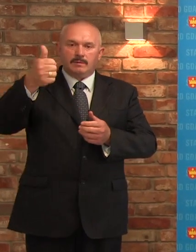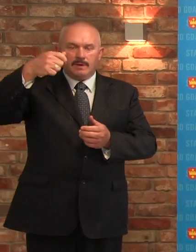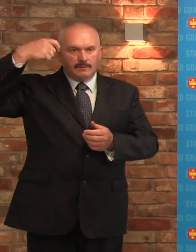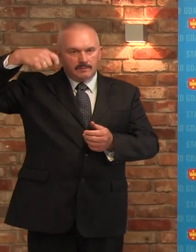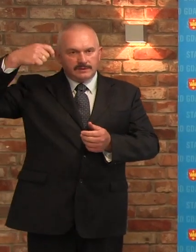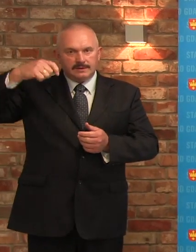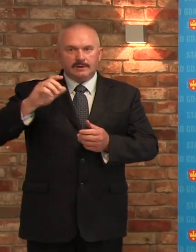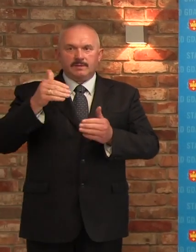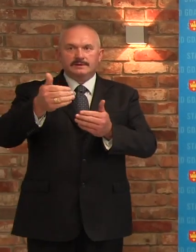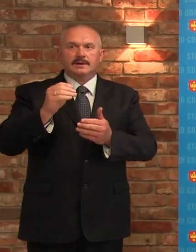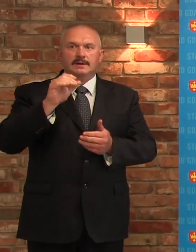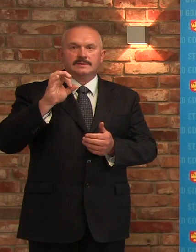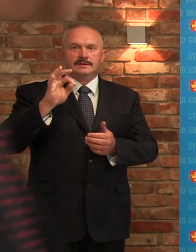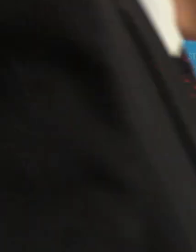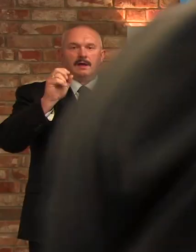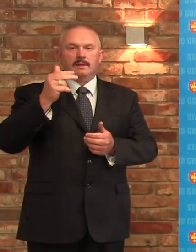Janusz Sankowiak.